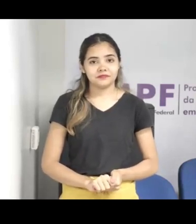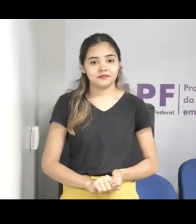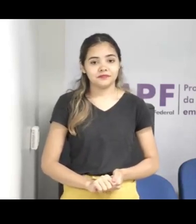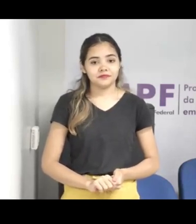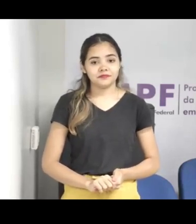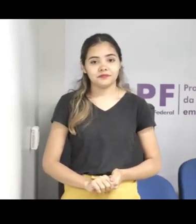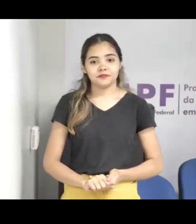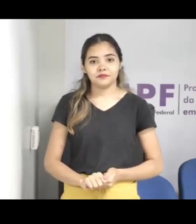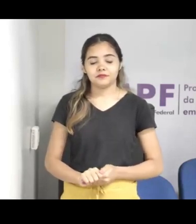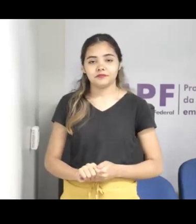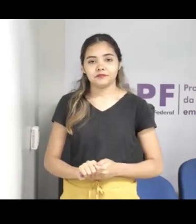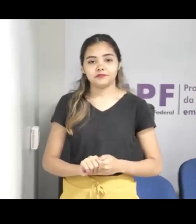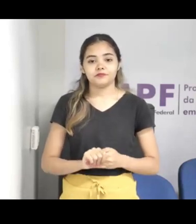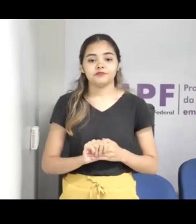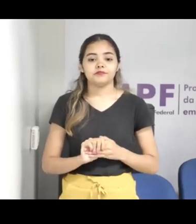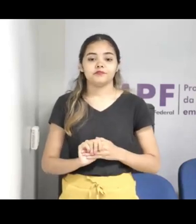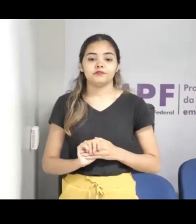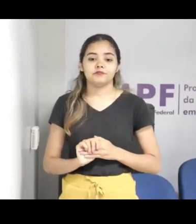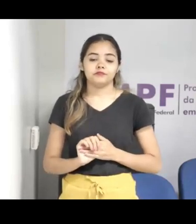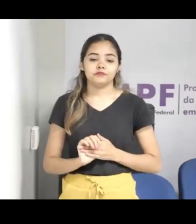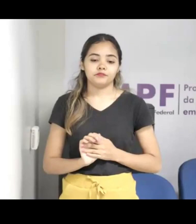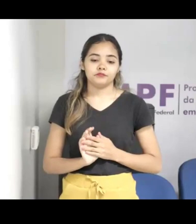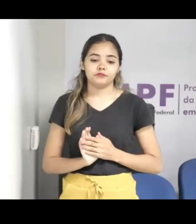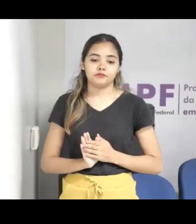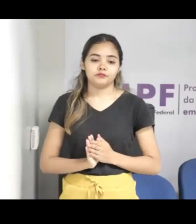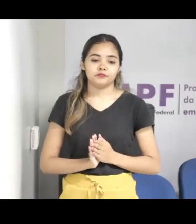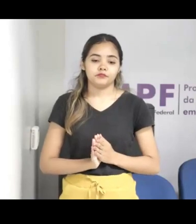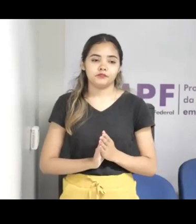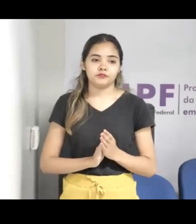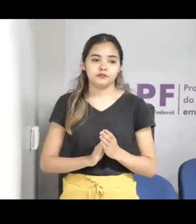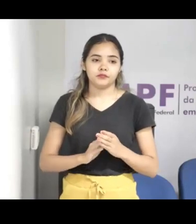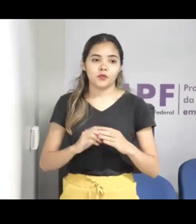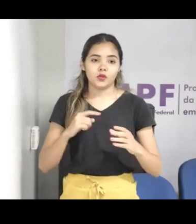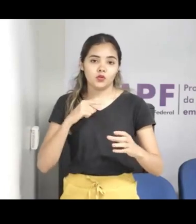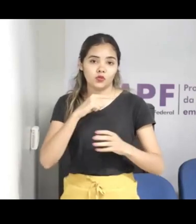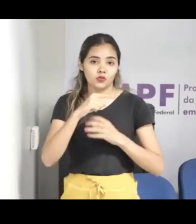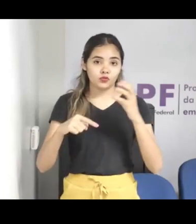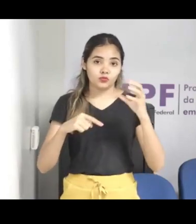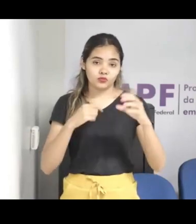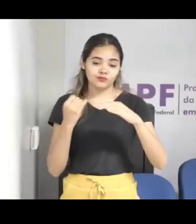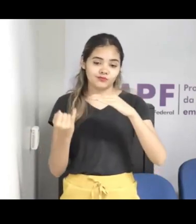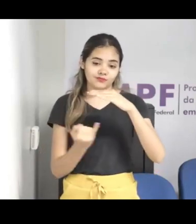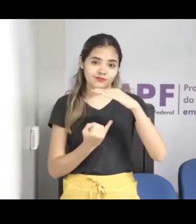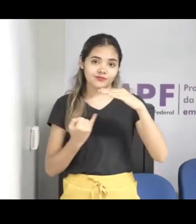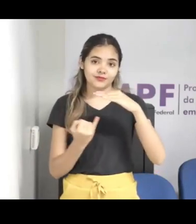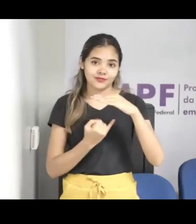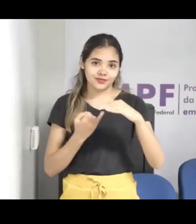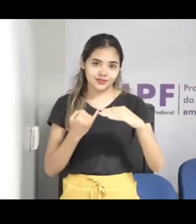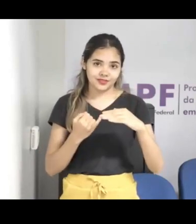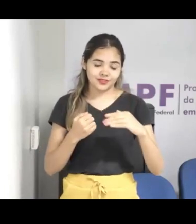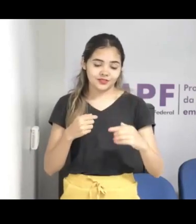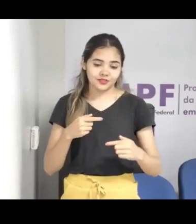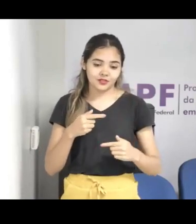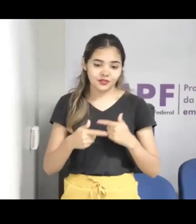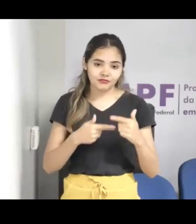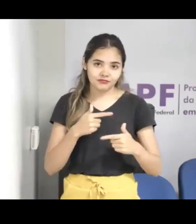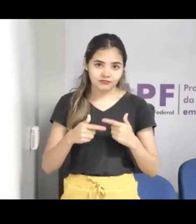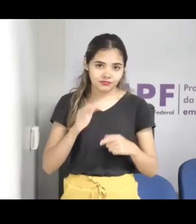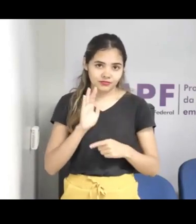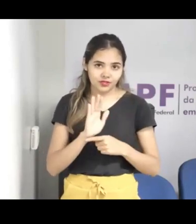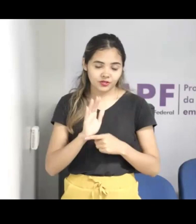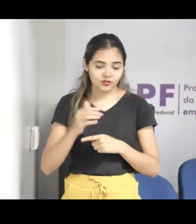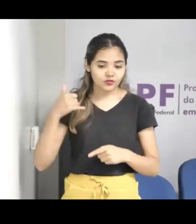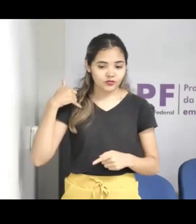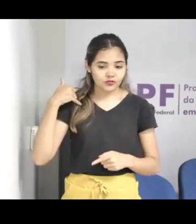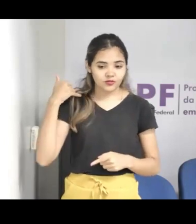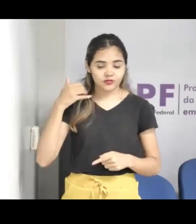child funding em todos os países, a gente está trabalhando com criança a partir de seis anos, quando a gente começa a trabalhar a educação